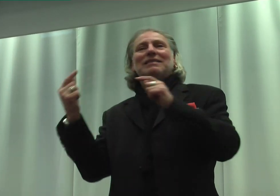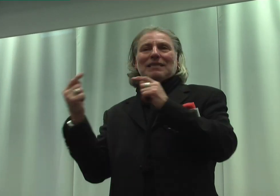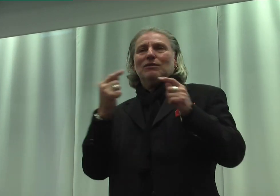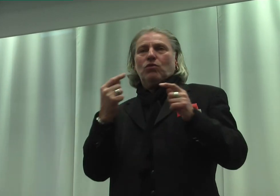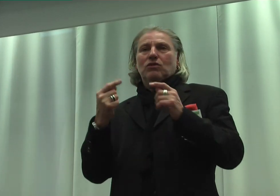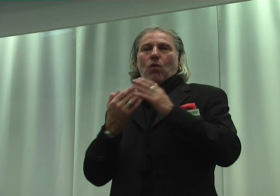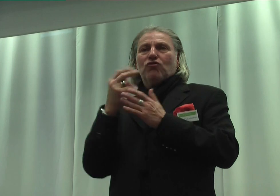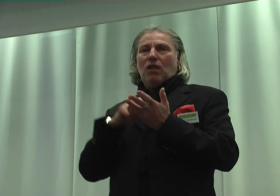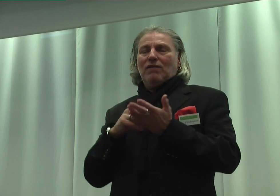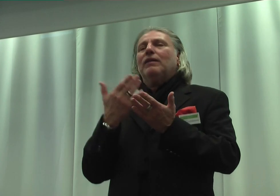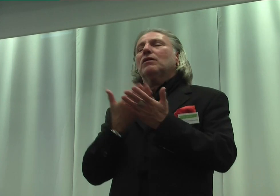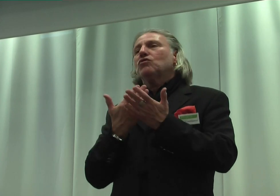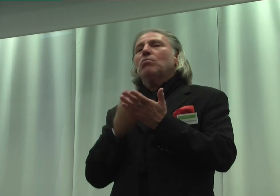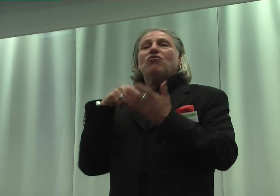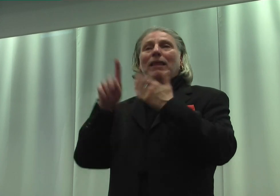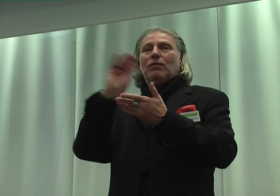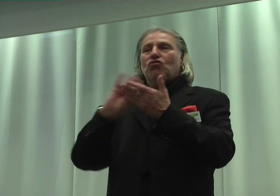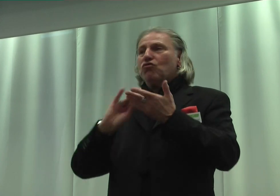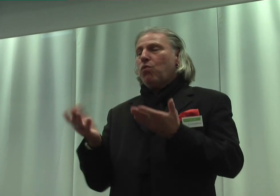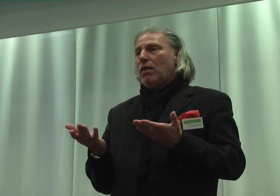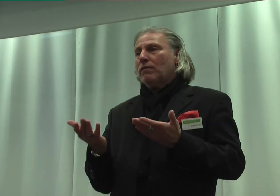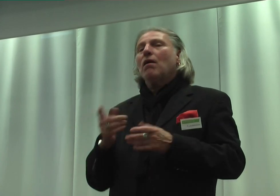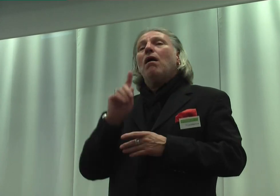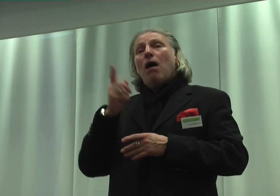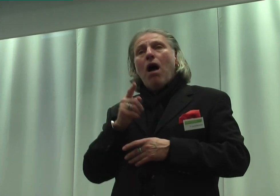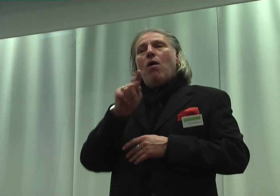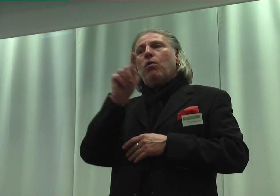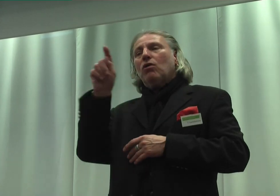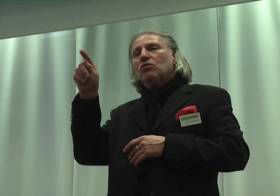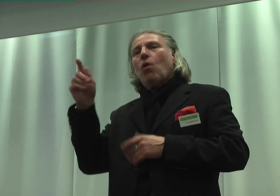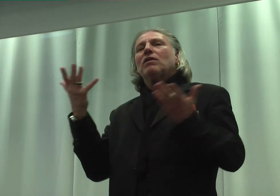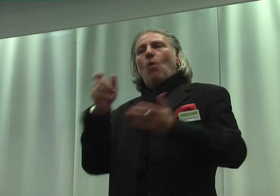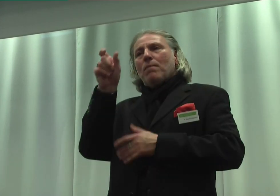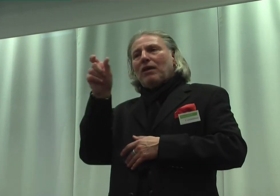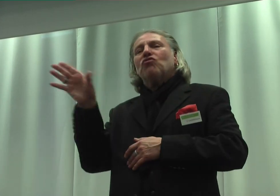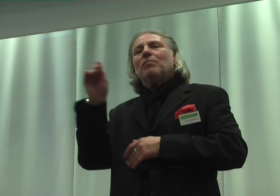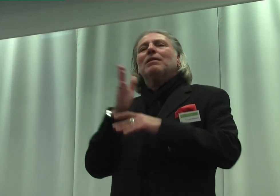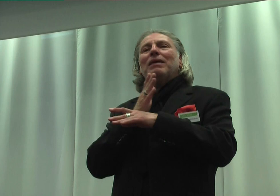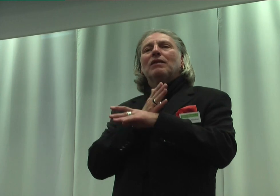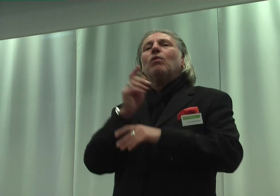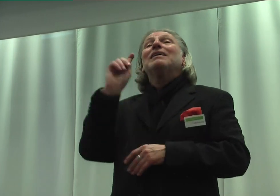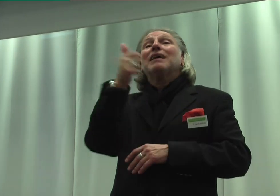also zum Beispiel in den Schulen, sondern auch dort, wo Menschen mit Behinderung kaum zu sehen waren